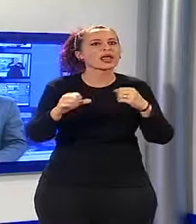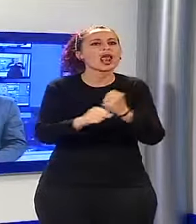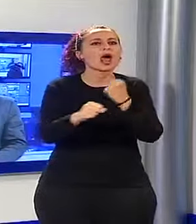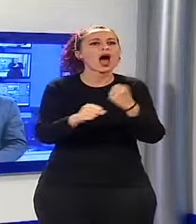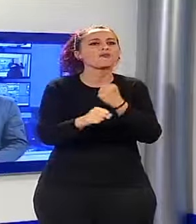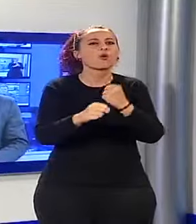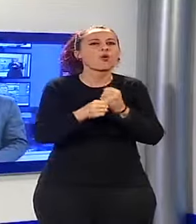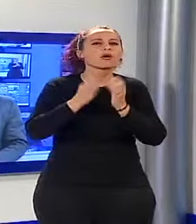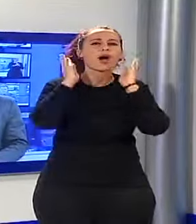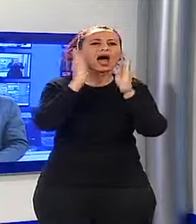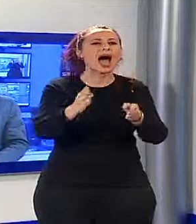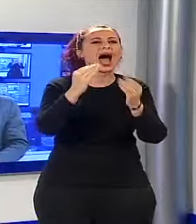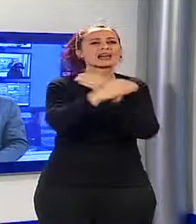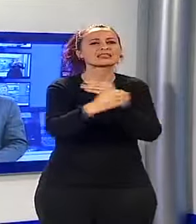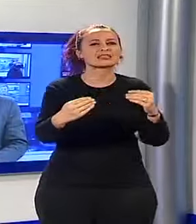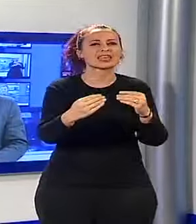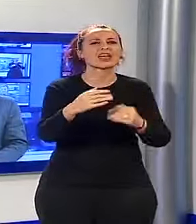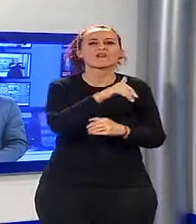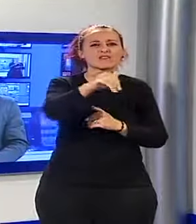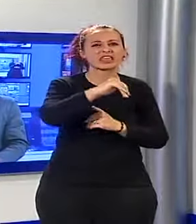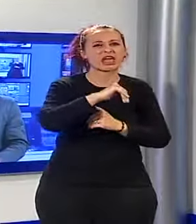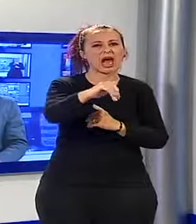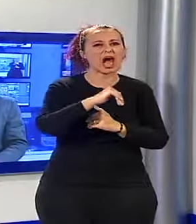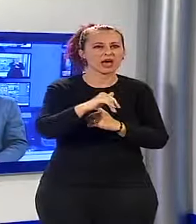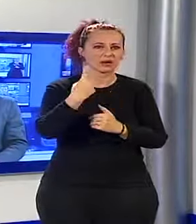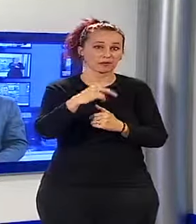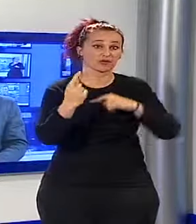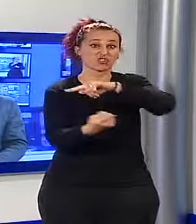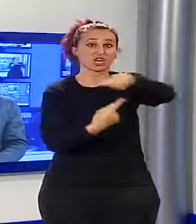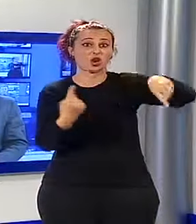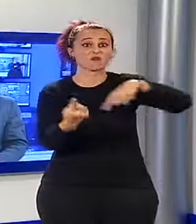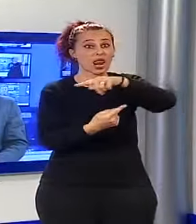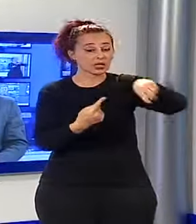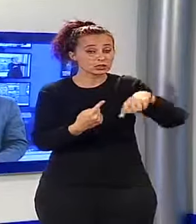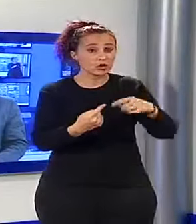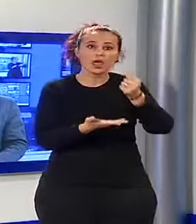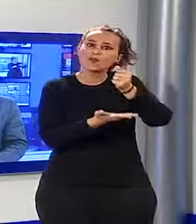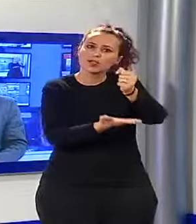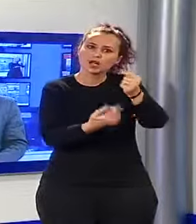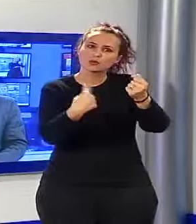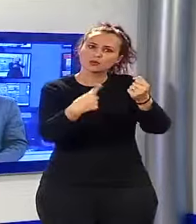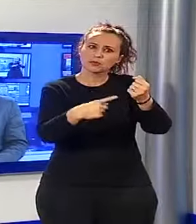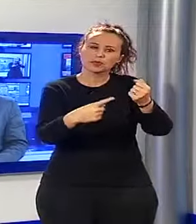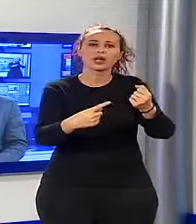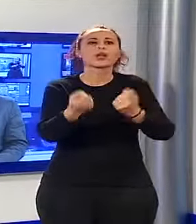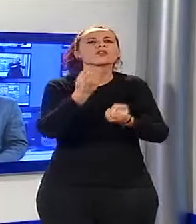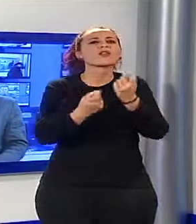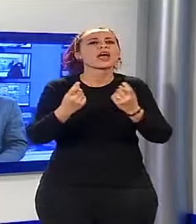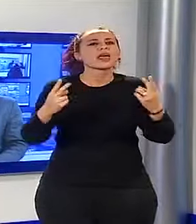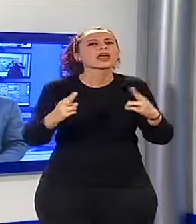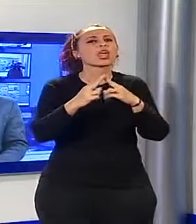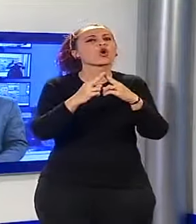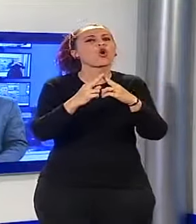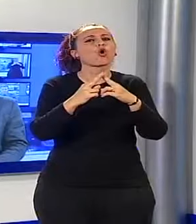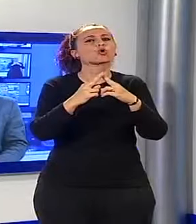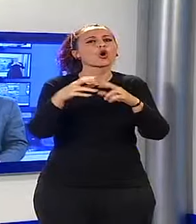assi viari. Lo stanziamento rientra tra quelli riguardanti la regione toscana che sono stati oggetto di un incontro al Ministero delle